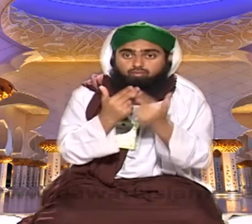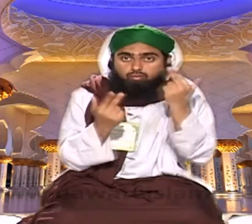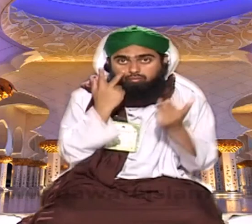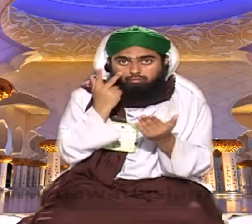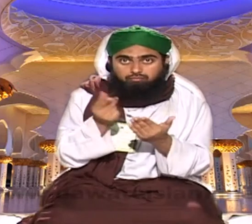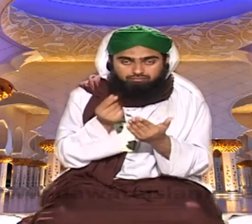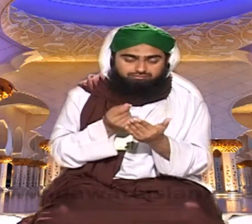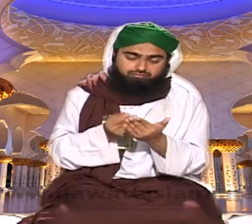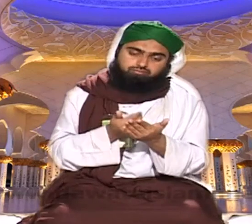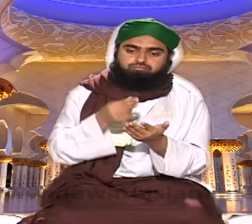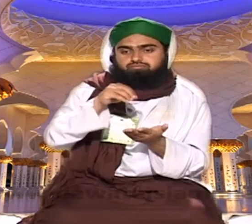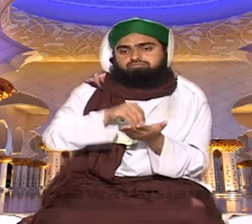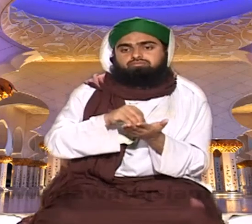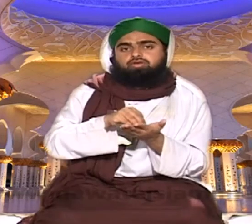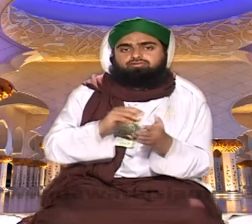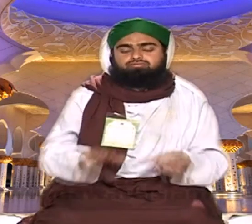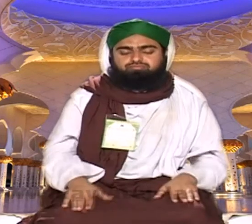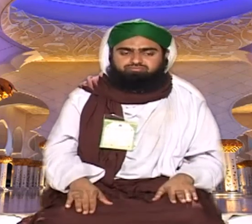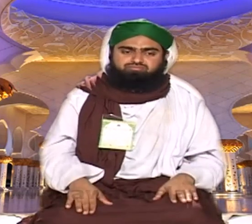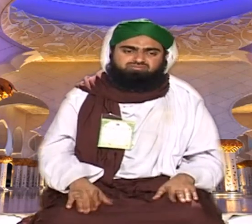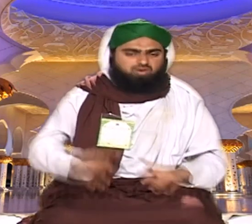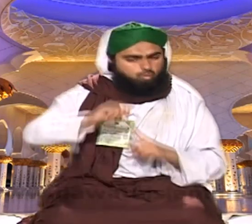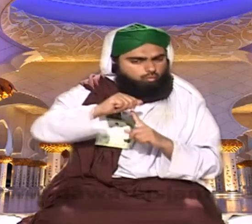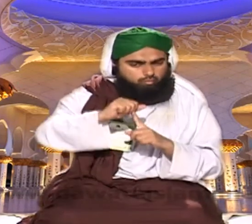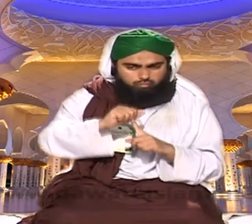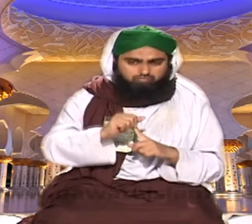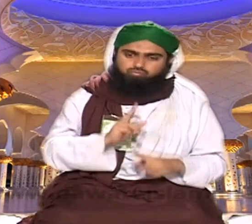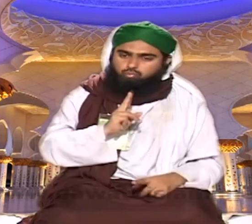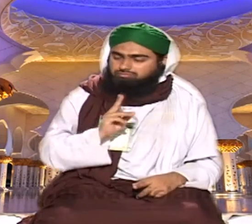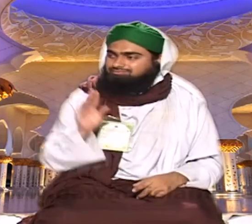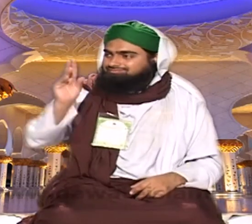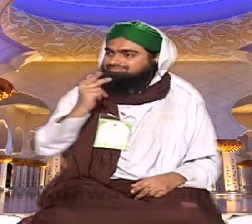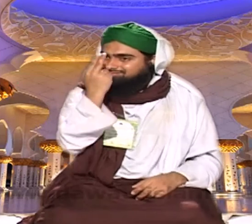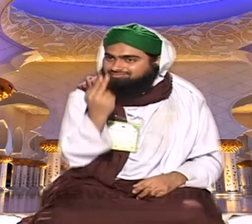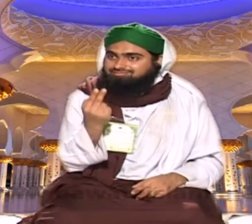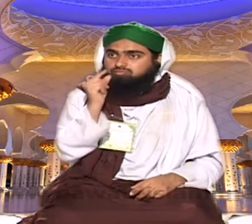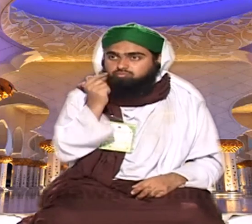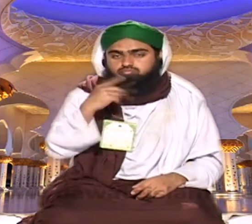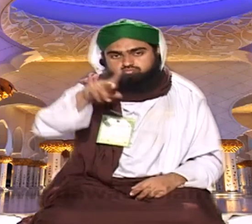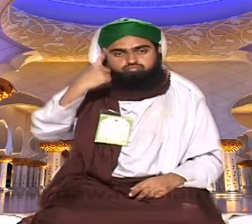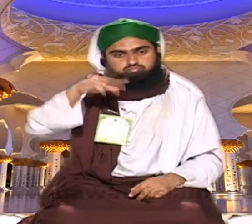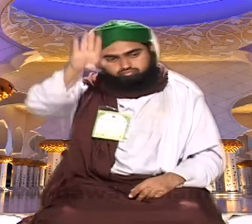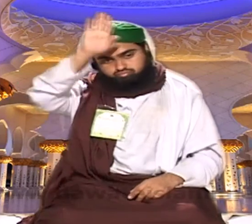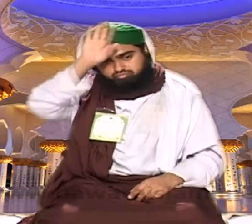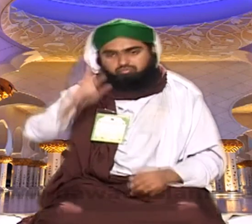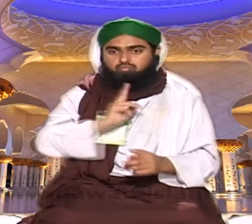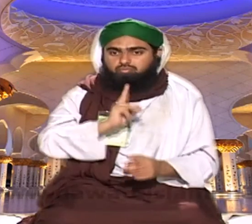اچھی لگی تو اس کو آپ لکھ دیا گی اب یہ ضروری نہیں کہ بتانے والا جب کوئی بڑا ہے تو اسی طرح نہیں